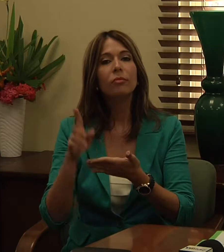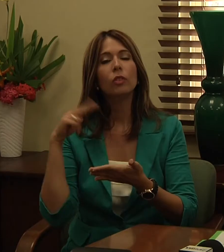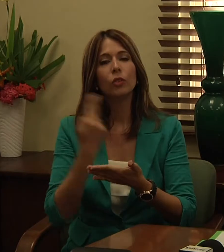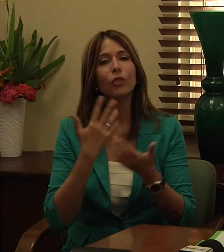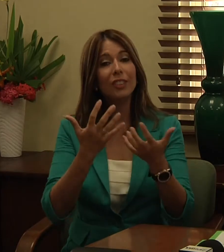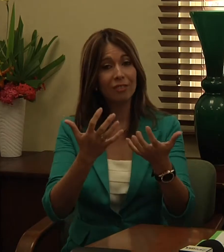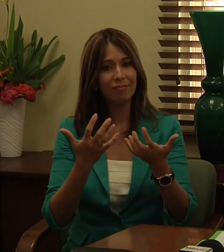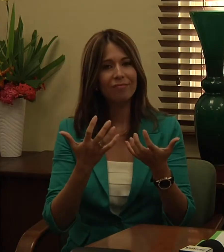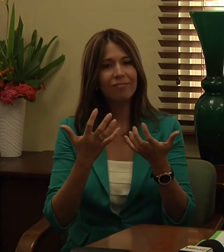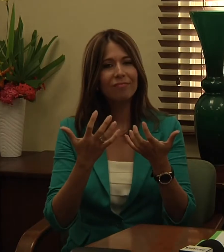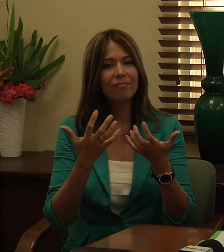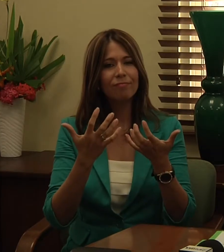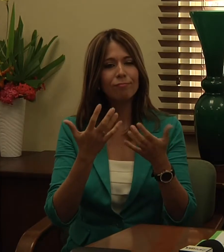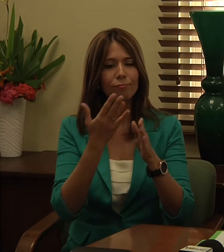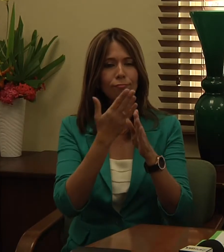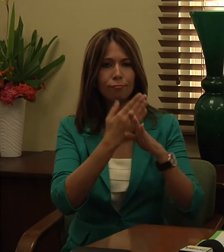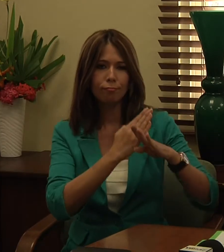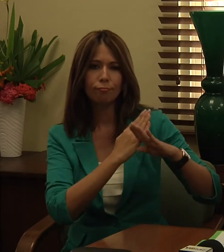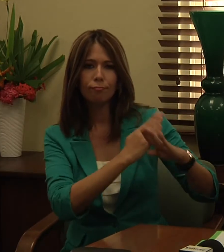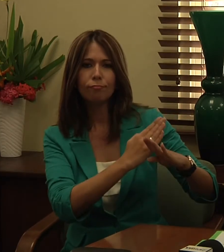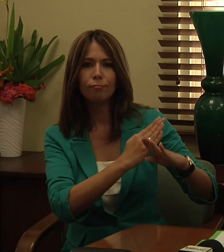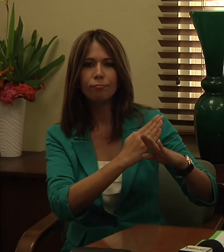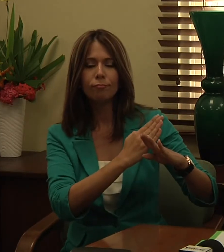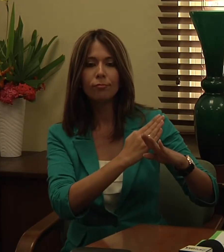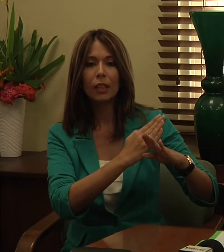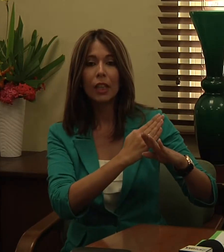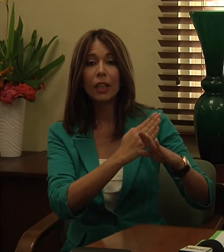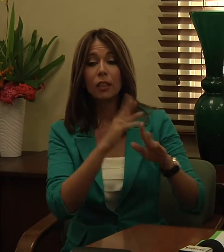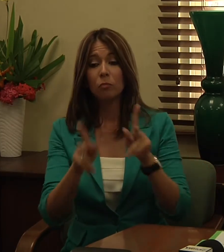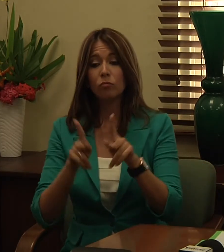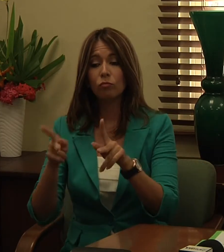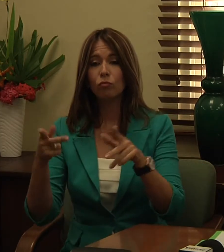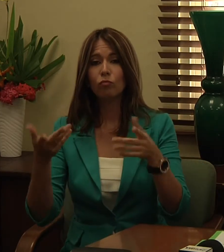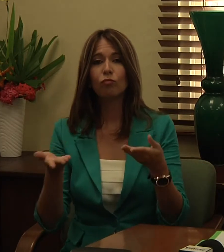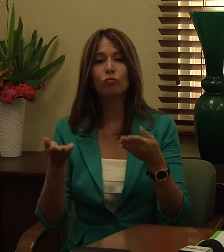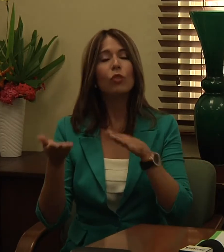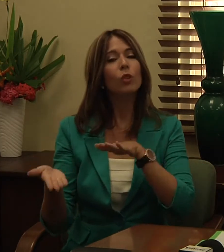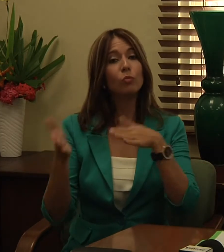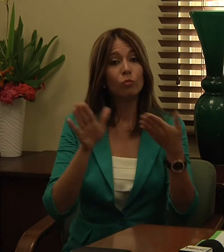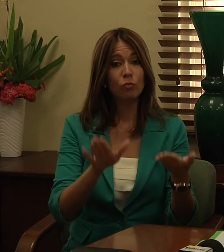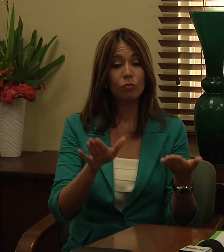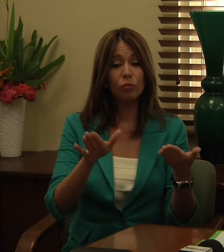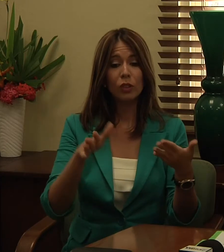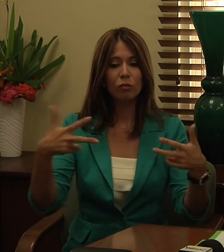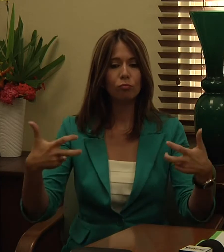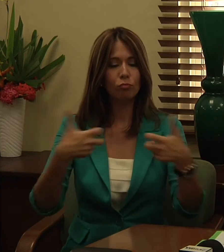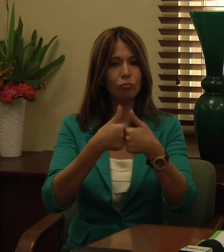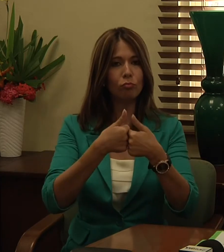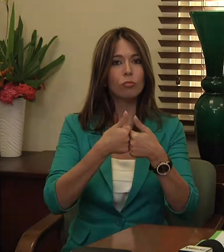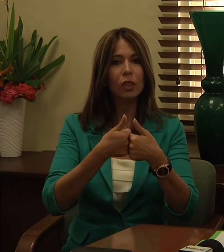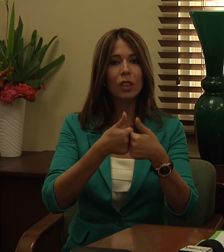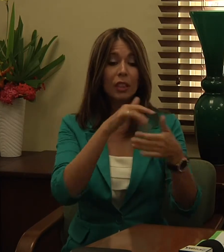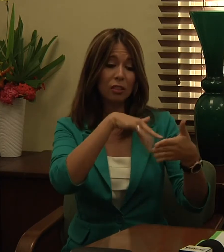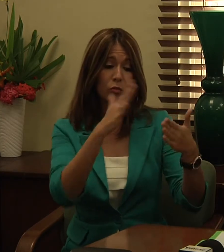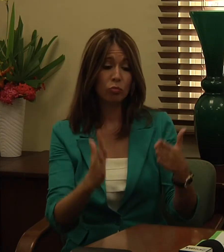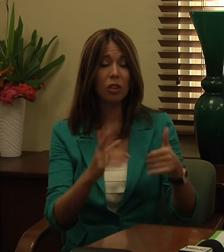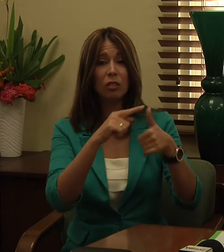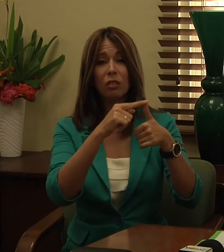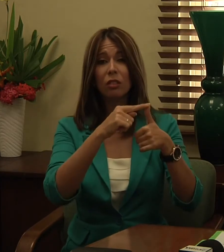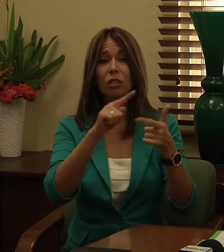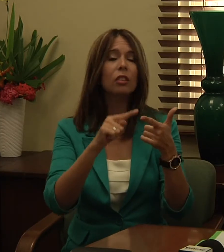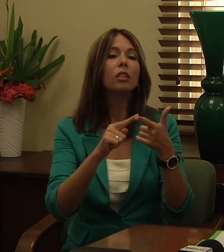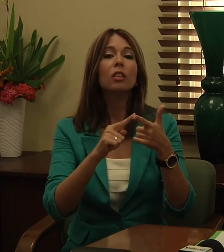prevenir accidentes fatales automovilísticos entre nuestros estudiantes nuestros empleados y la